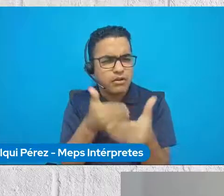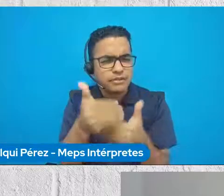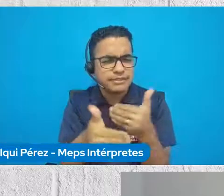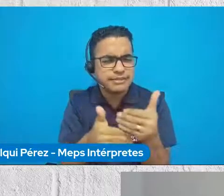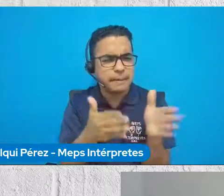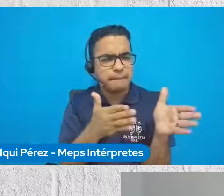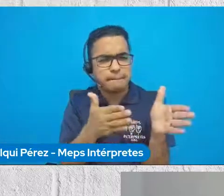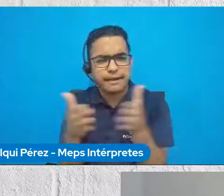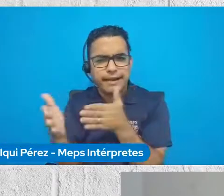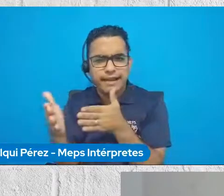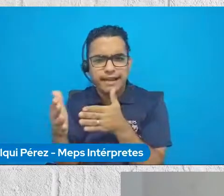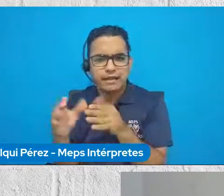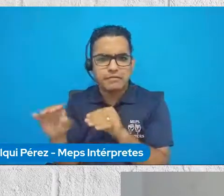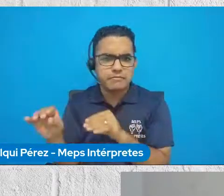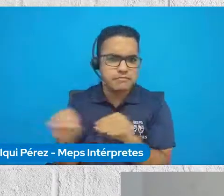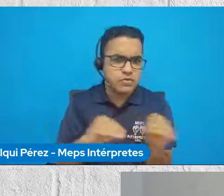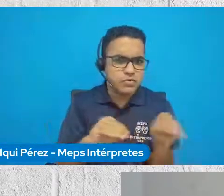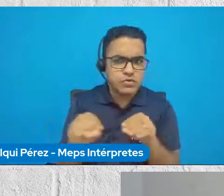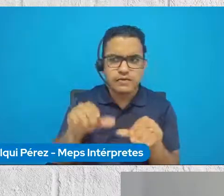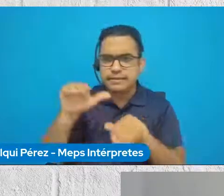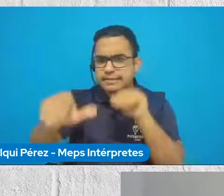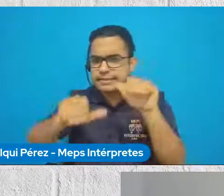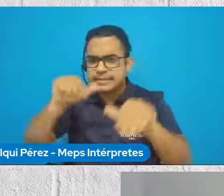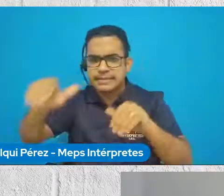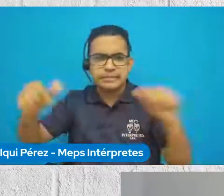metodología de movilización de voluntarios.